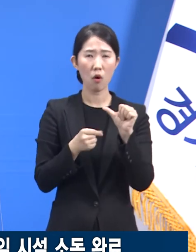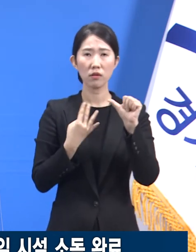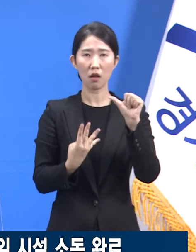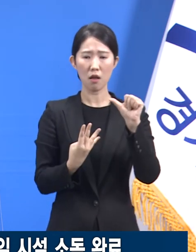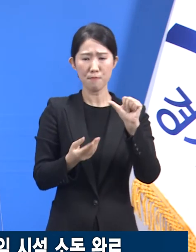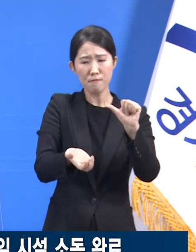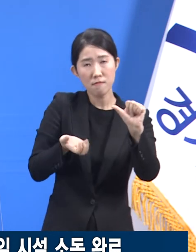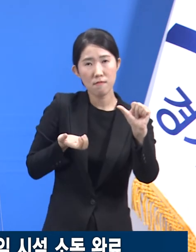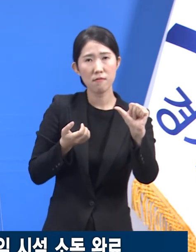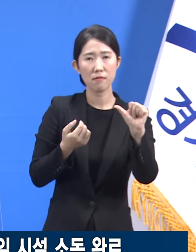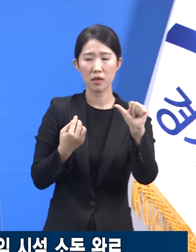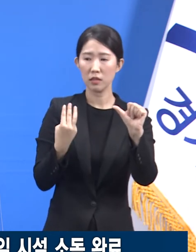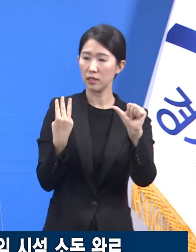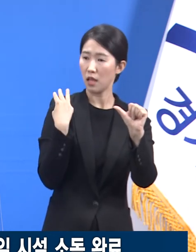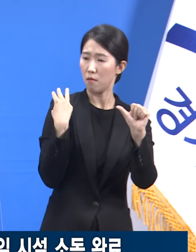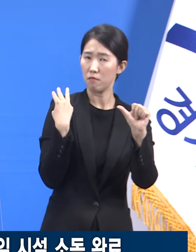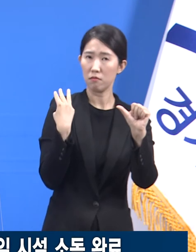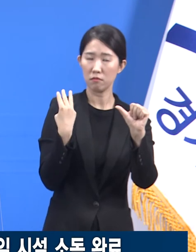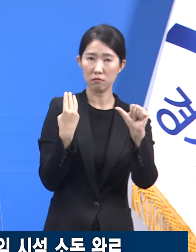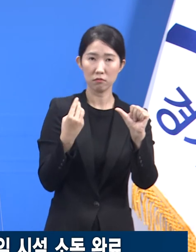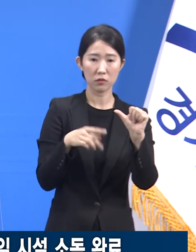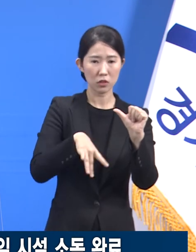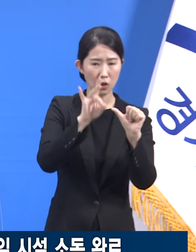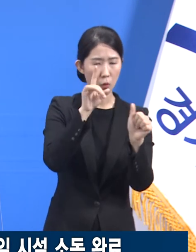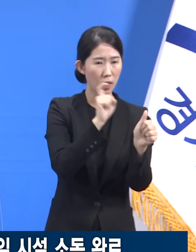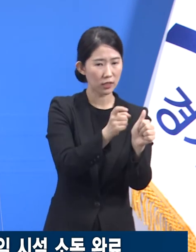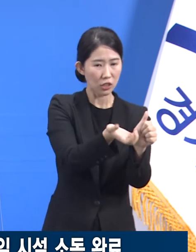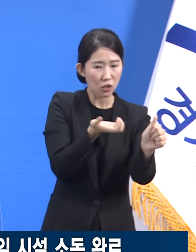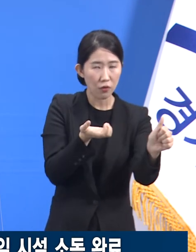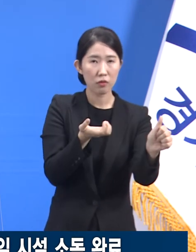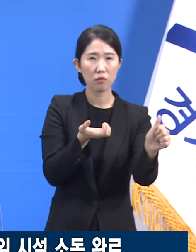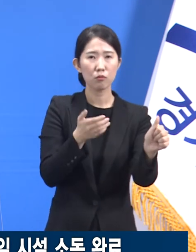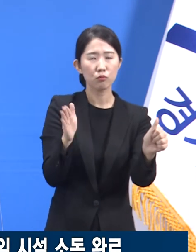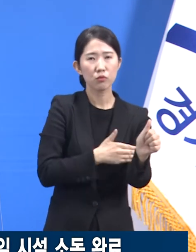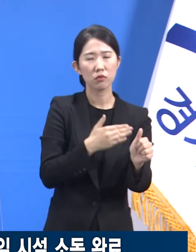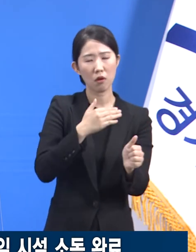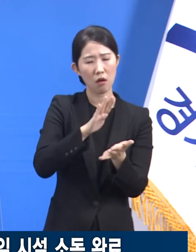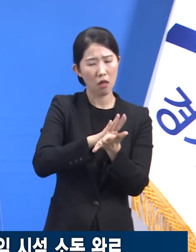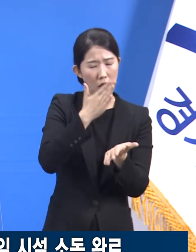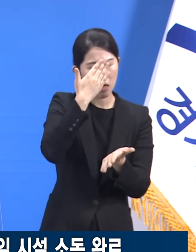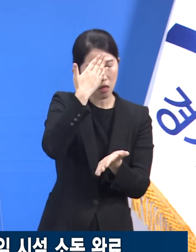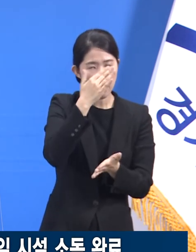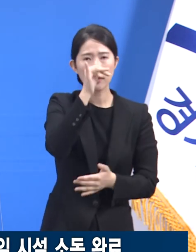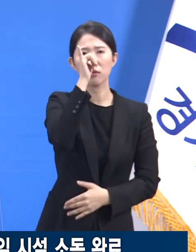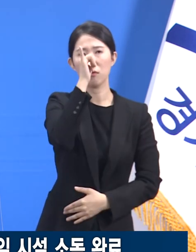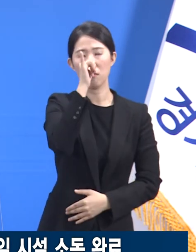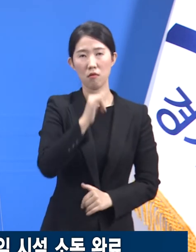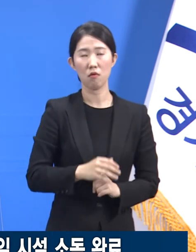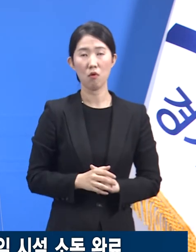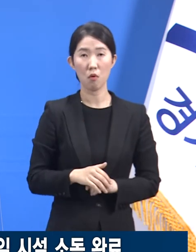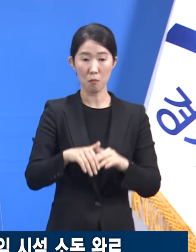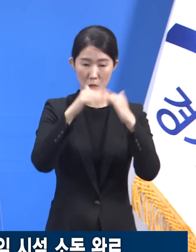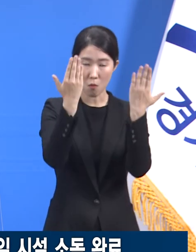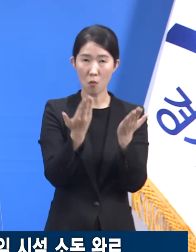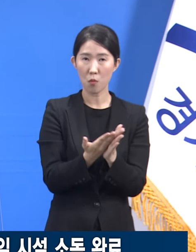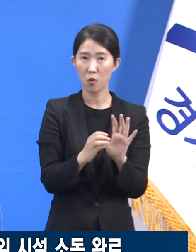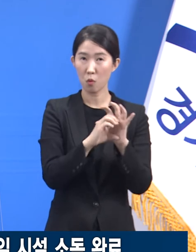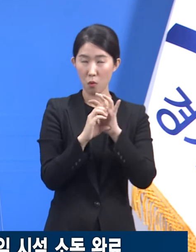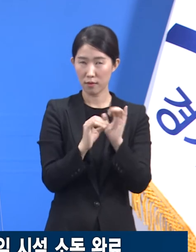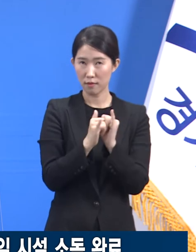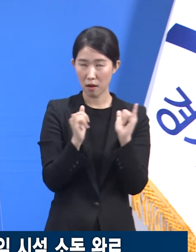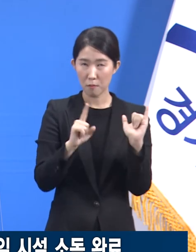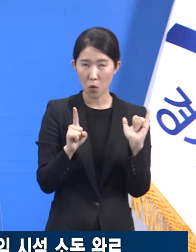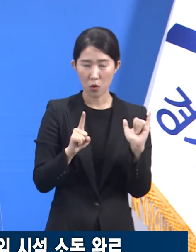확인되고 있습니다. 모든 코로나19 감염자들이 증상 초기 체온 측정에서 발견될 만큼